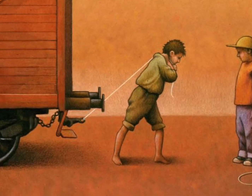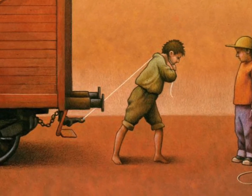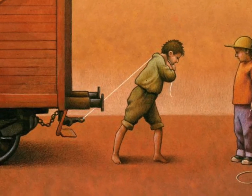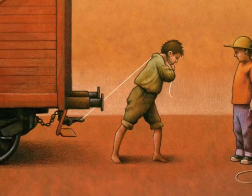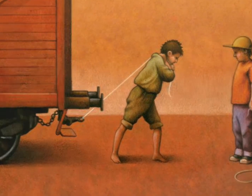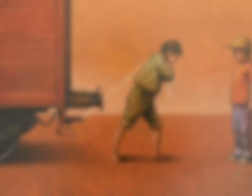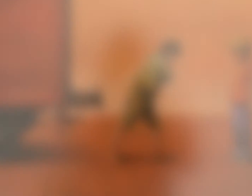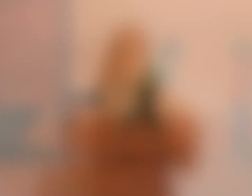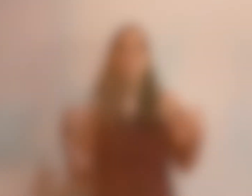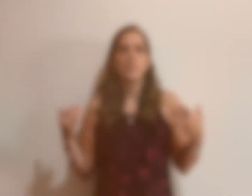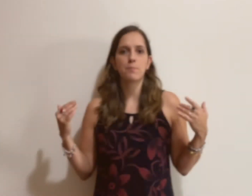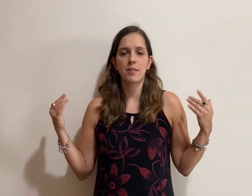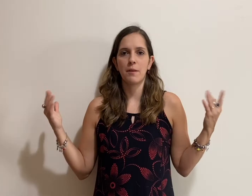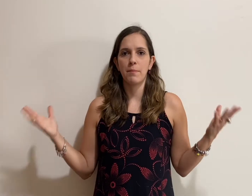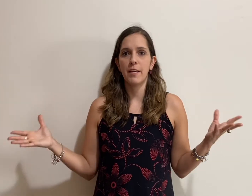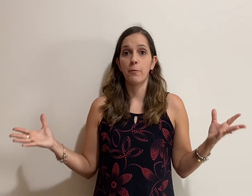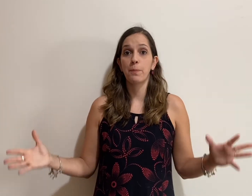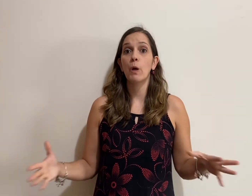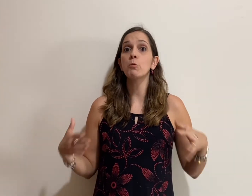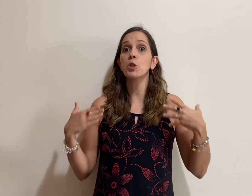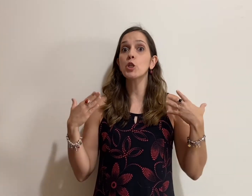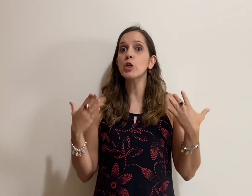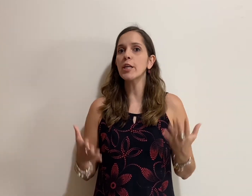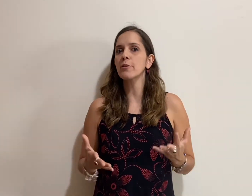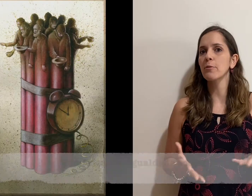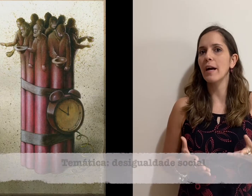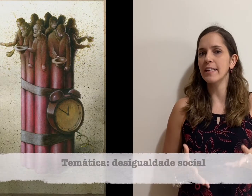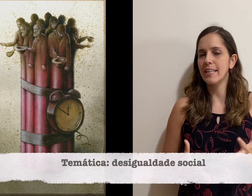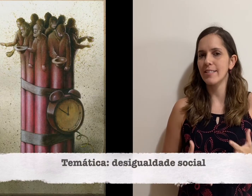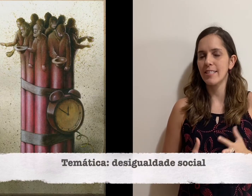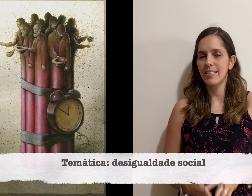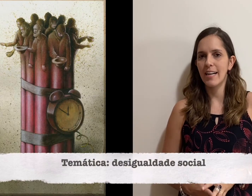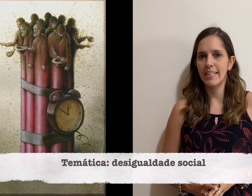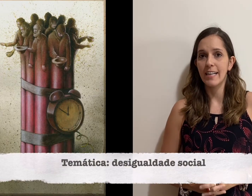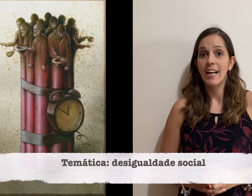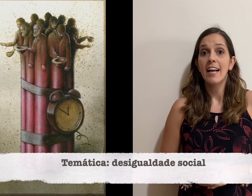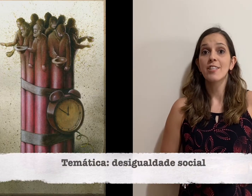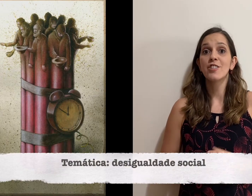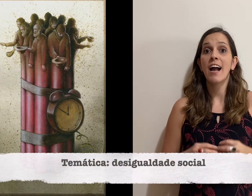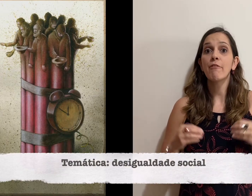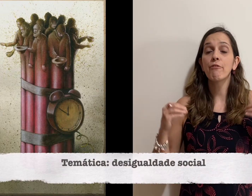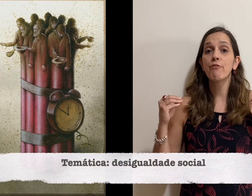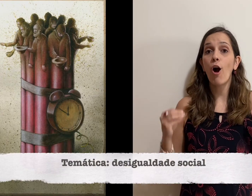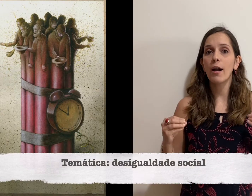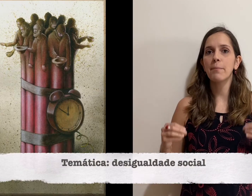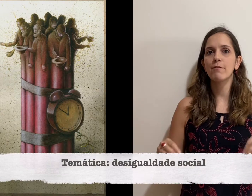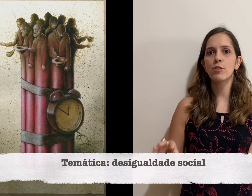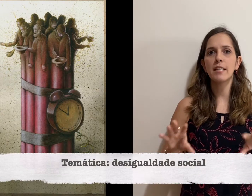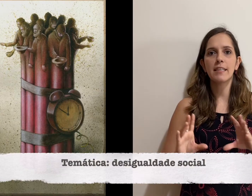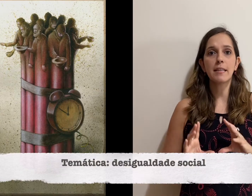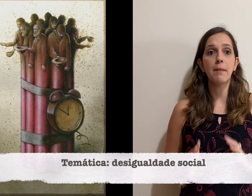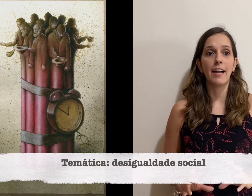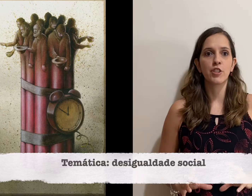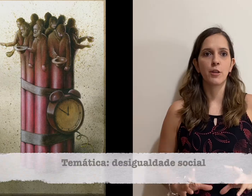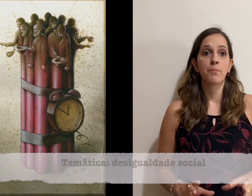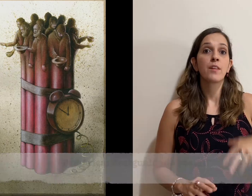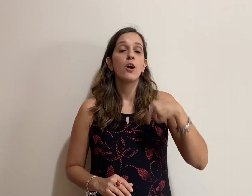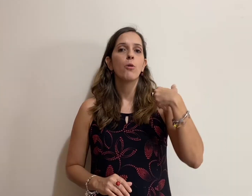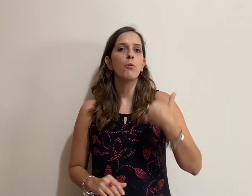Se vocês perceberam, o título aí dessa série já foca para você na temática. O